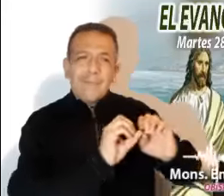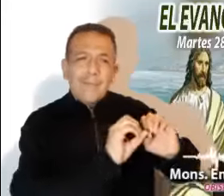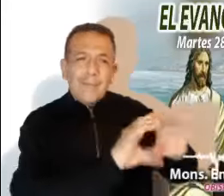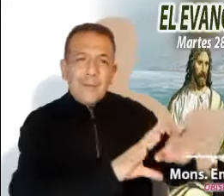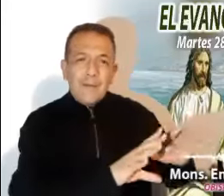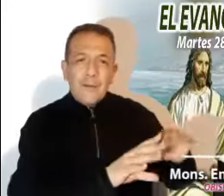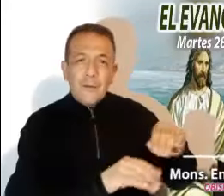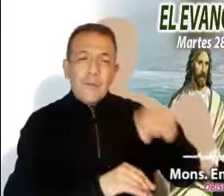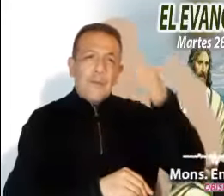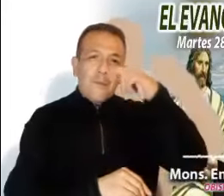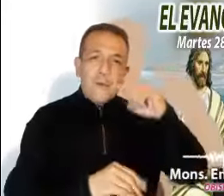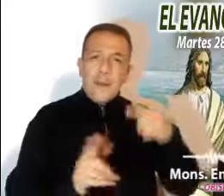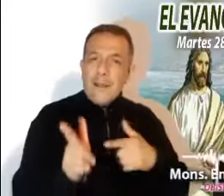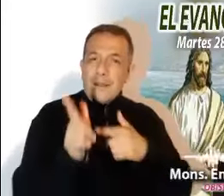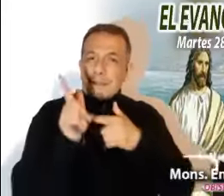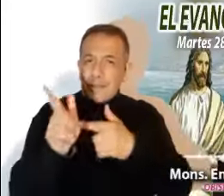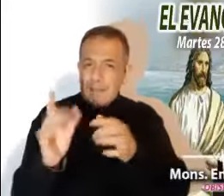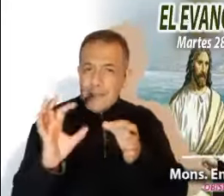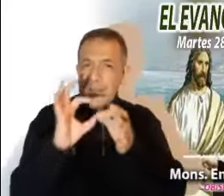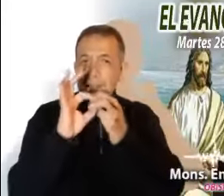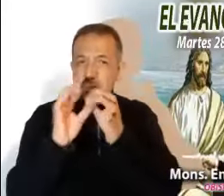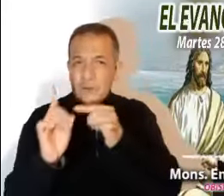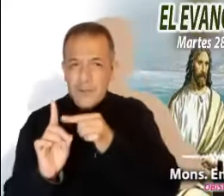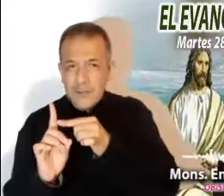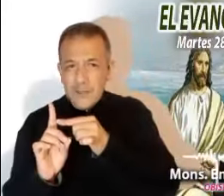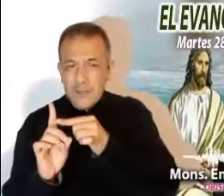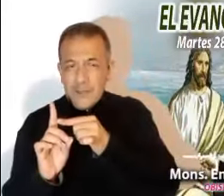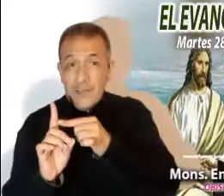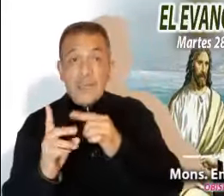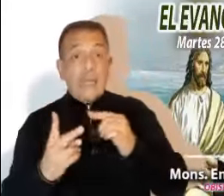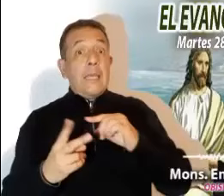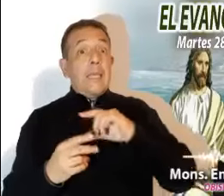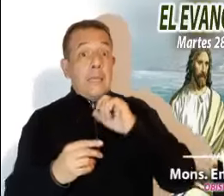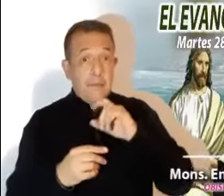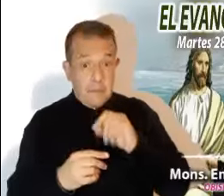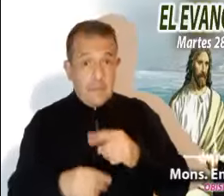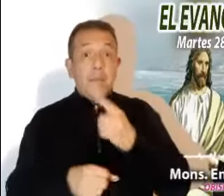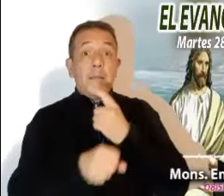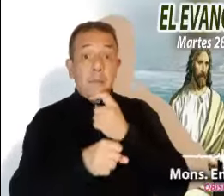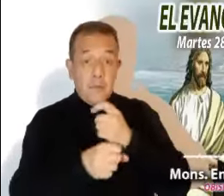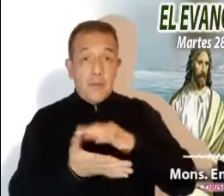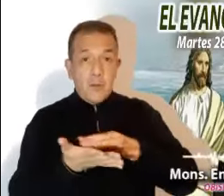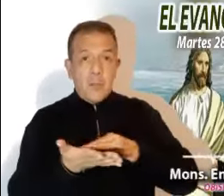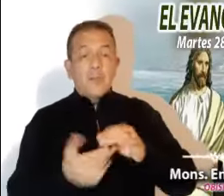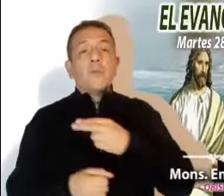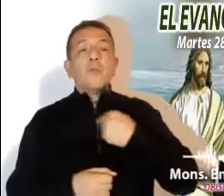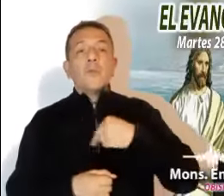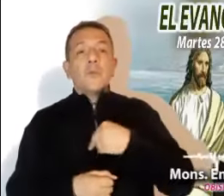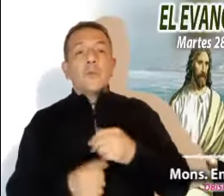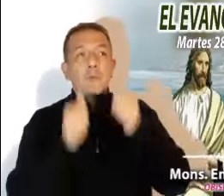poder seguirlo. Y la primera lectura nos habla de la esperanza puesta en nuestro Salvador.